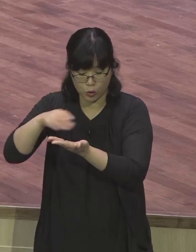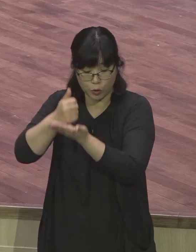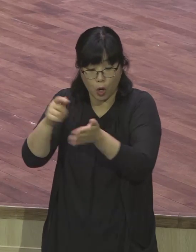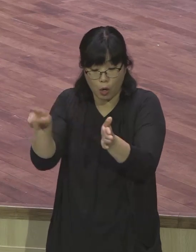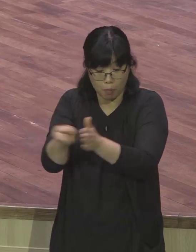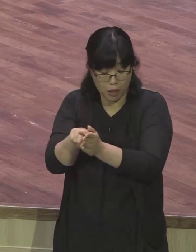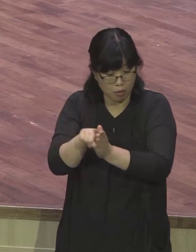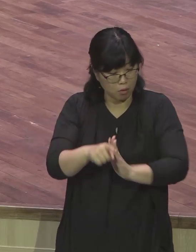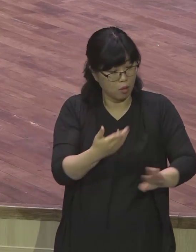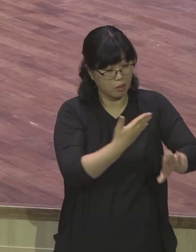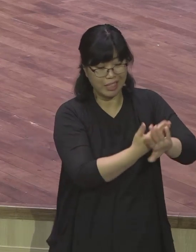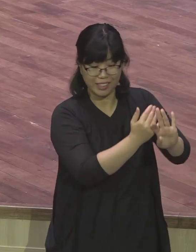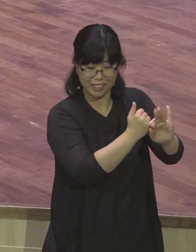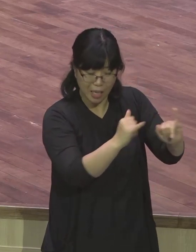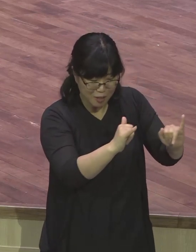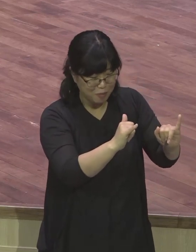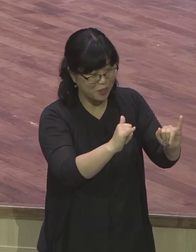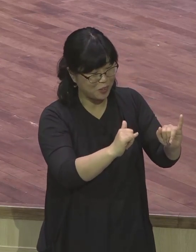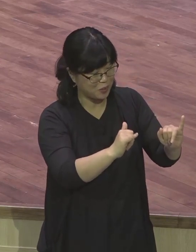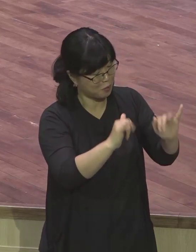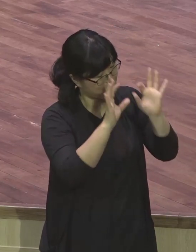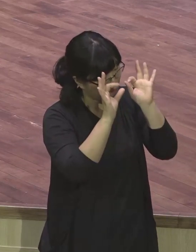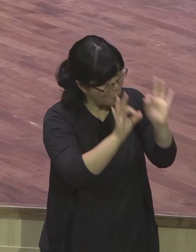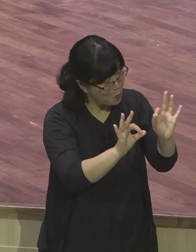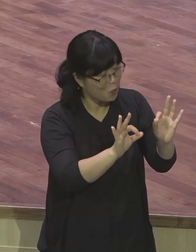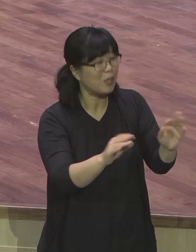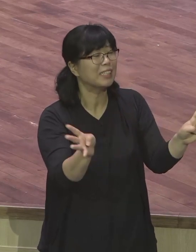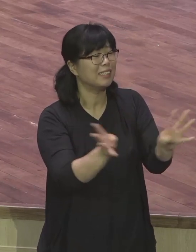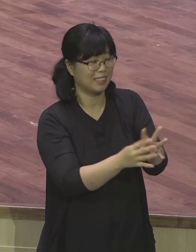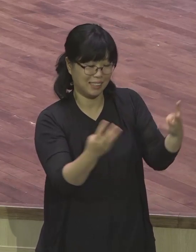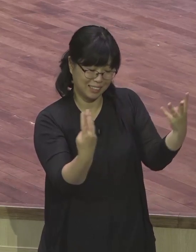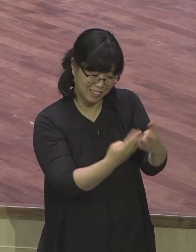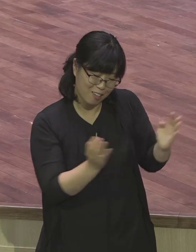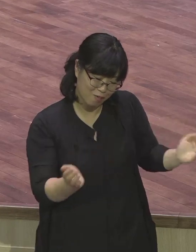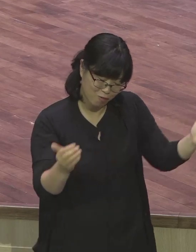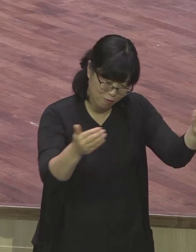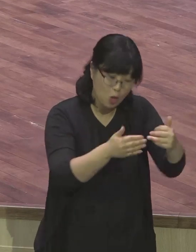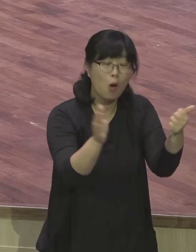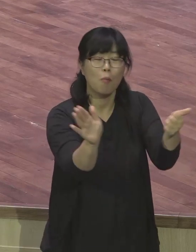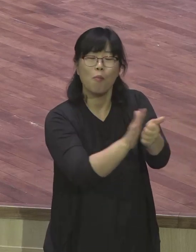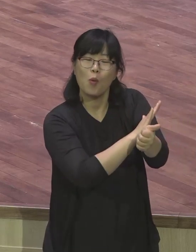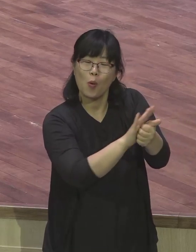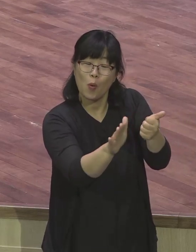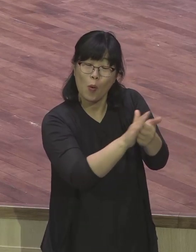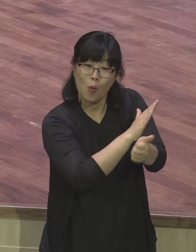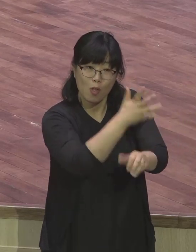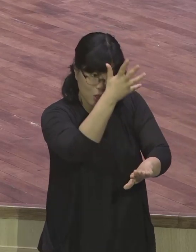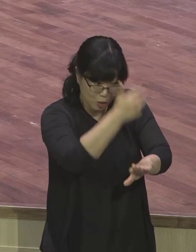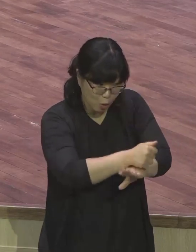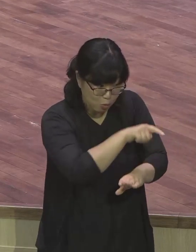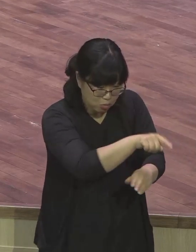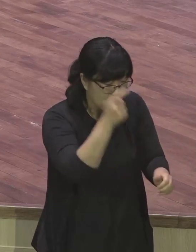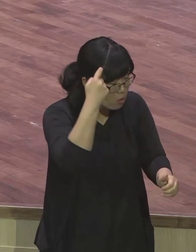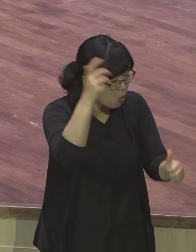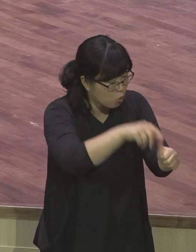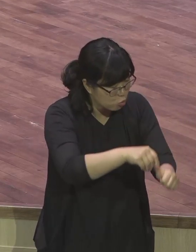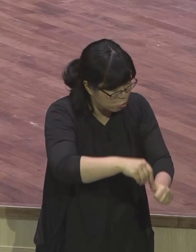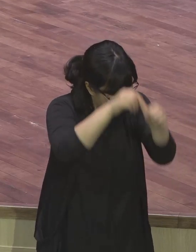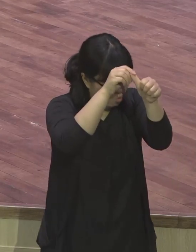또 그리고 수용하고 포용하면서 기도하면서 기도하면서 그 사람들을 살리기를 원하시는 것입니다 또한 참